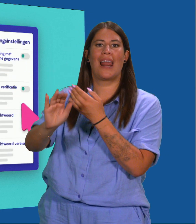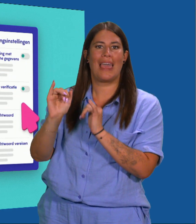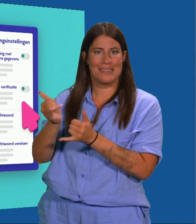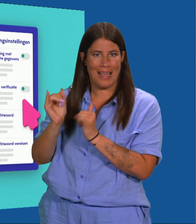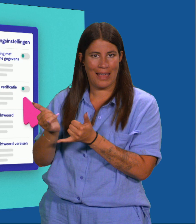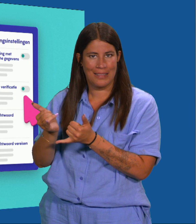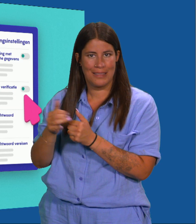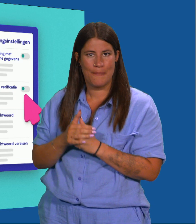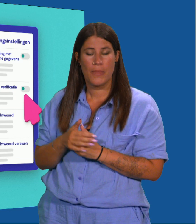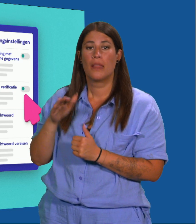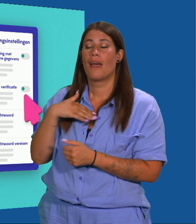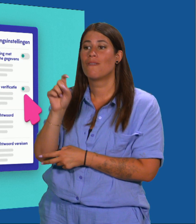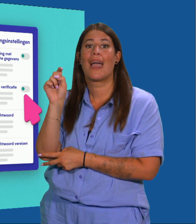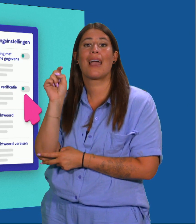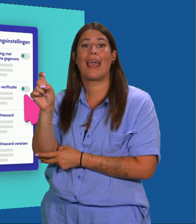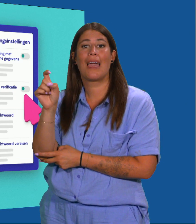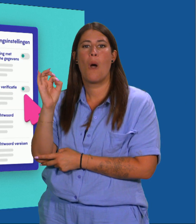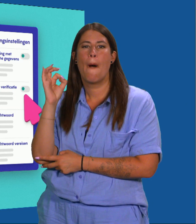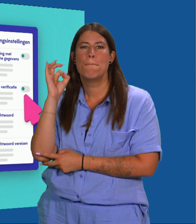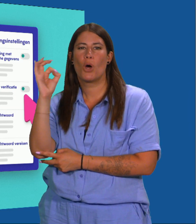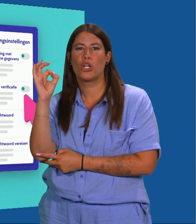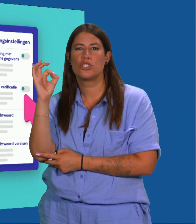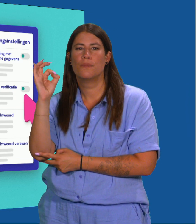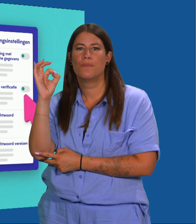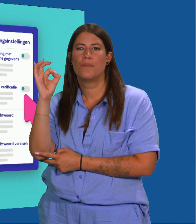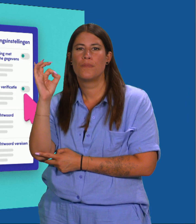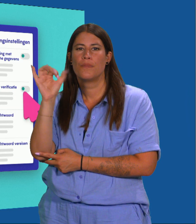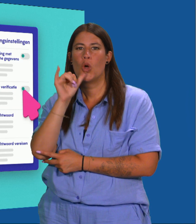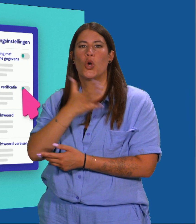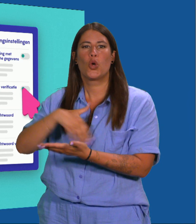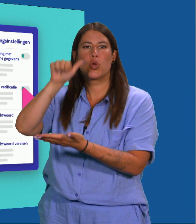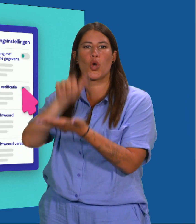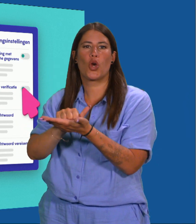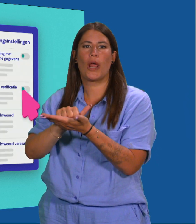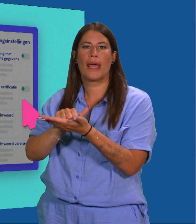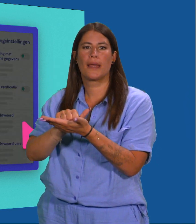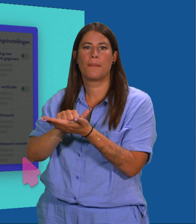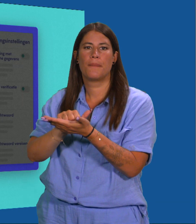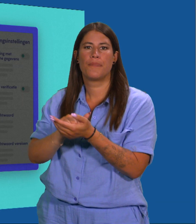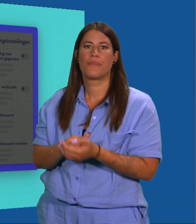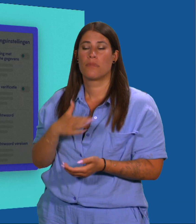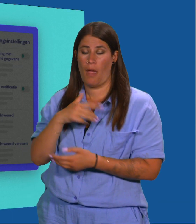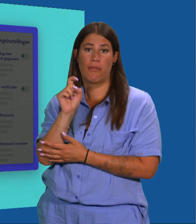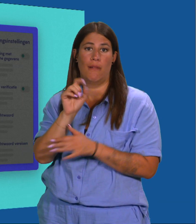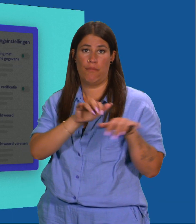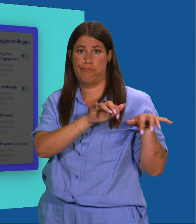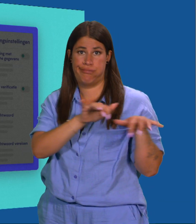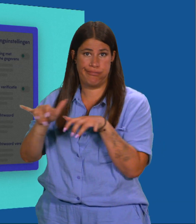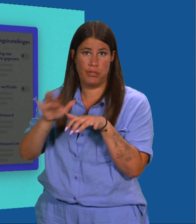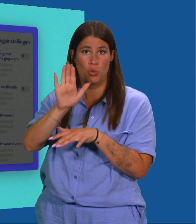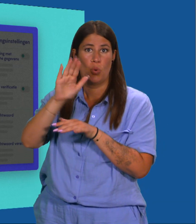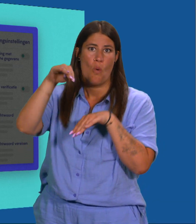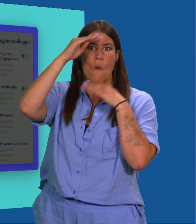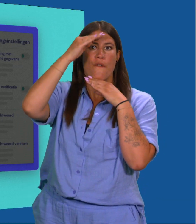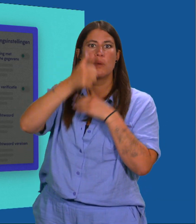Klik op het bolletje naast Tweeledige verificatie. Vul je masterwachtwoord in.